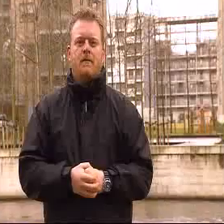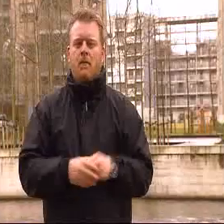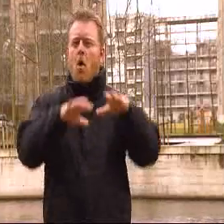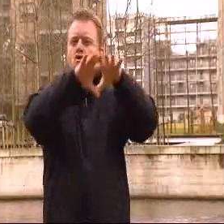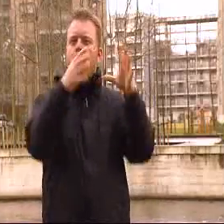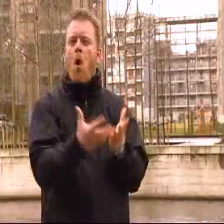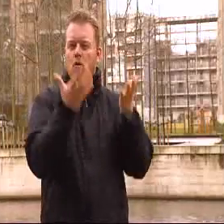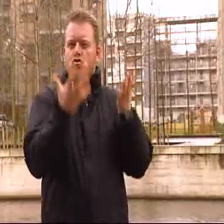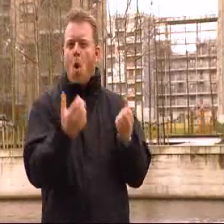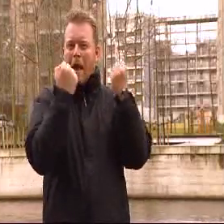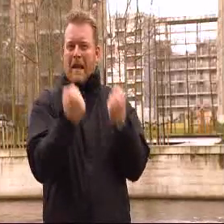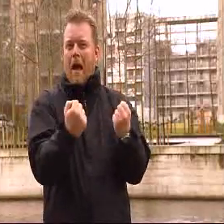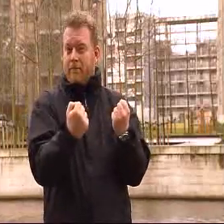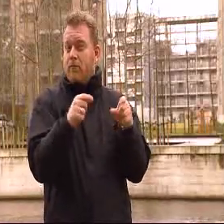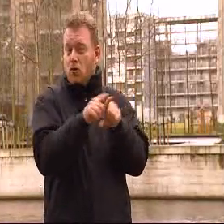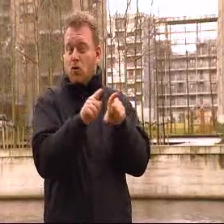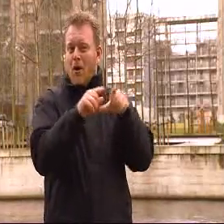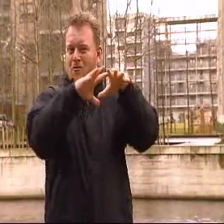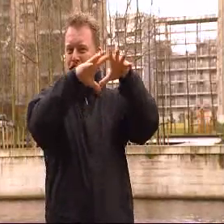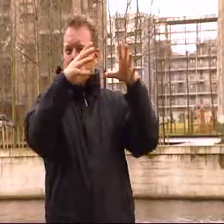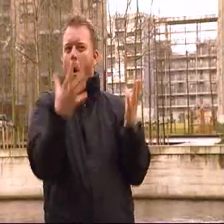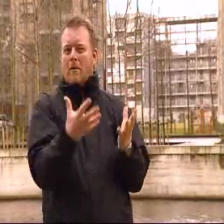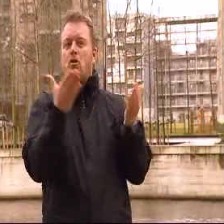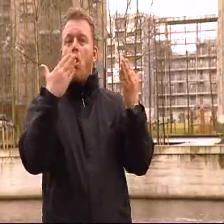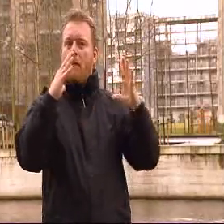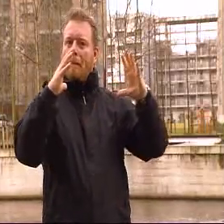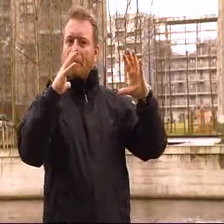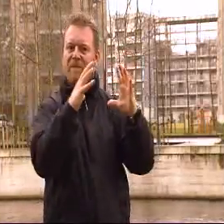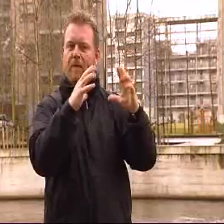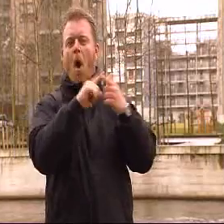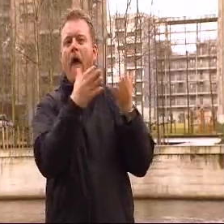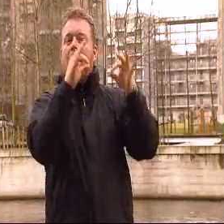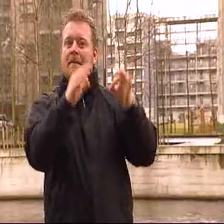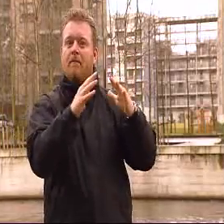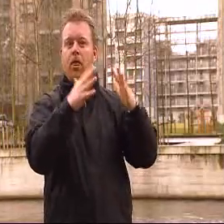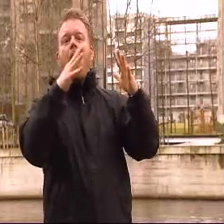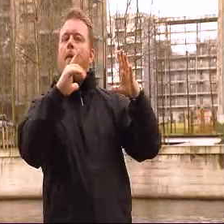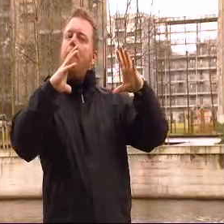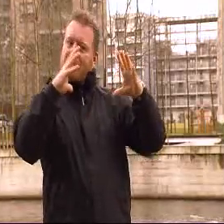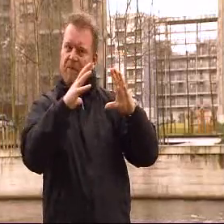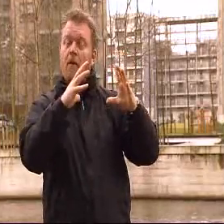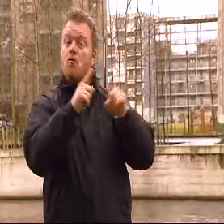Jordens tyngdekraft betyder, at jordens atmosfære forbliver omkring jorden. Den forsvinder altså ikke væk fra jorden.